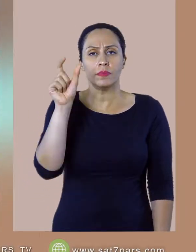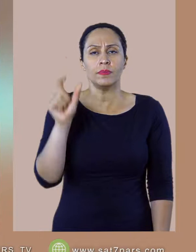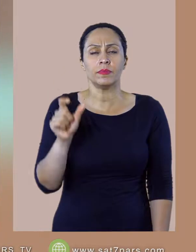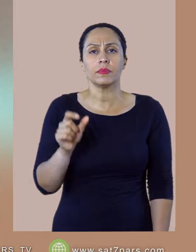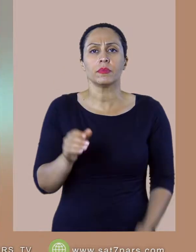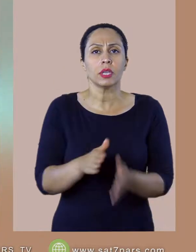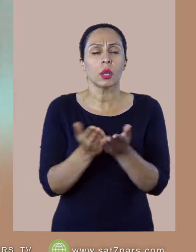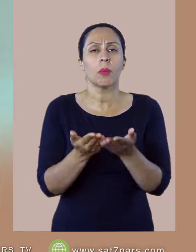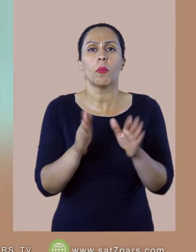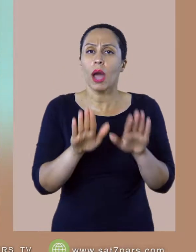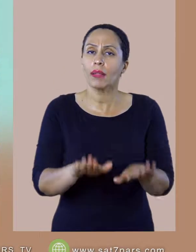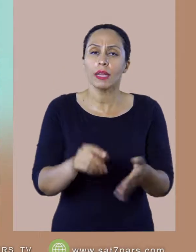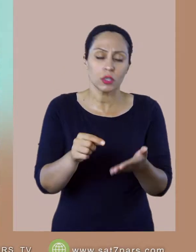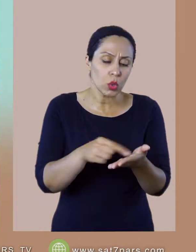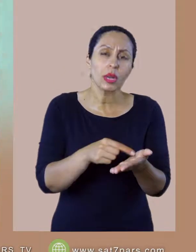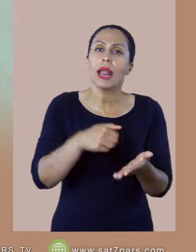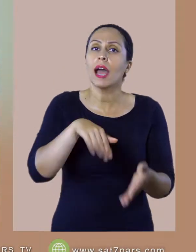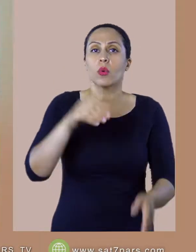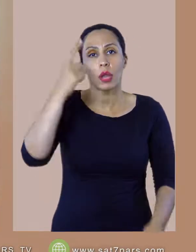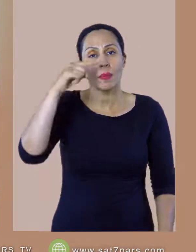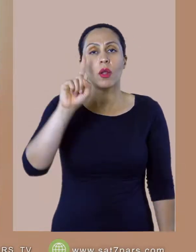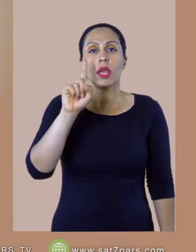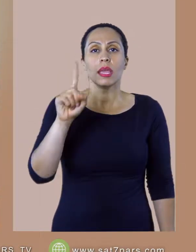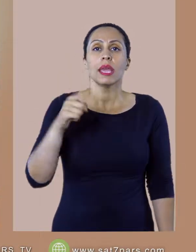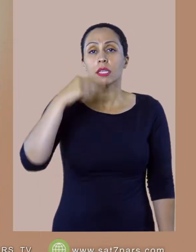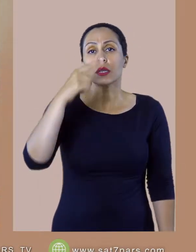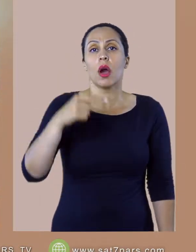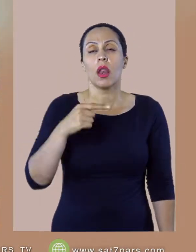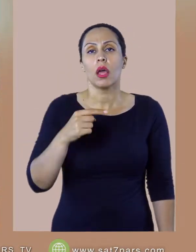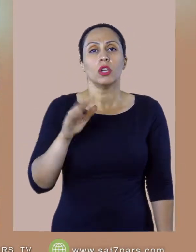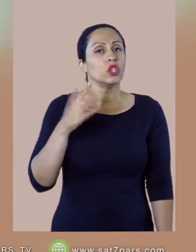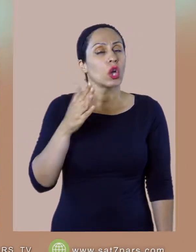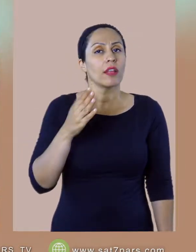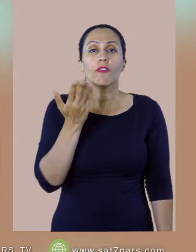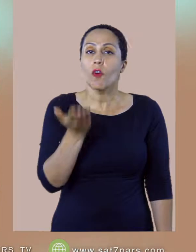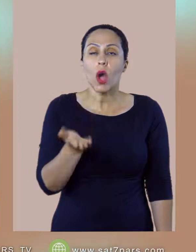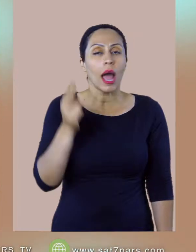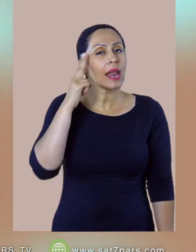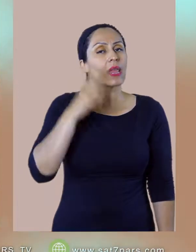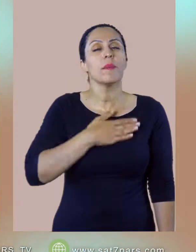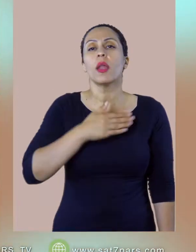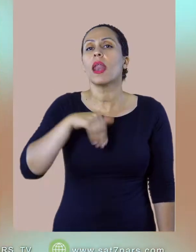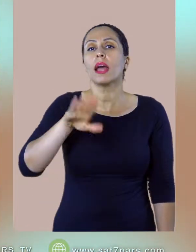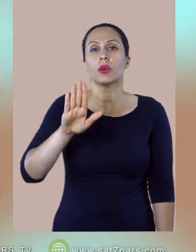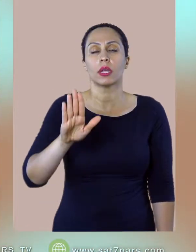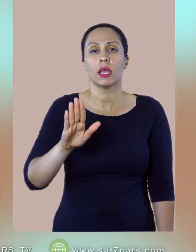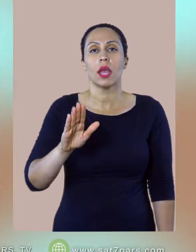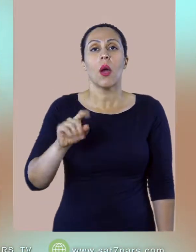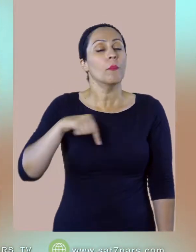ایماندار یک سال کتاب رو نمیخونه شاید ایماندار نیست شاید اسمش ایمانداره میدینید کلام خدا رو ما میخونیم که خدا رو بهتر